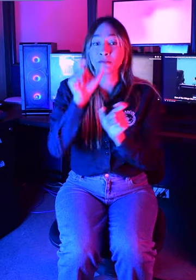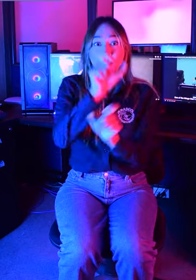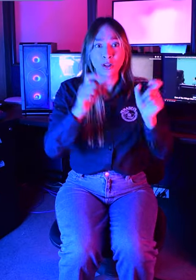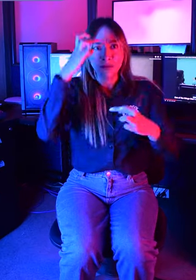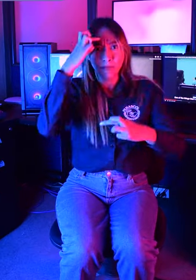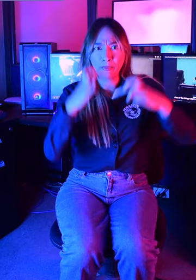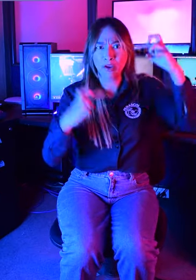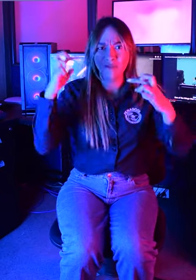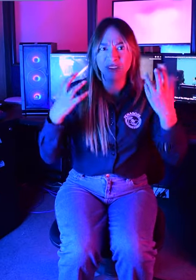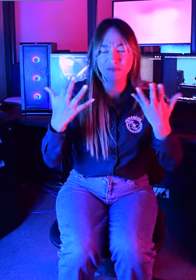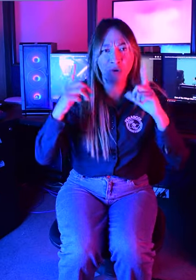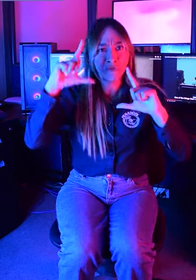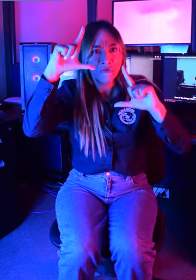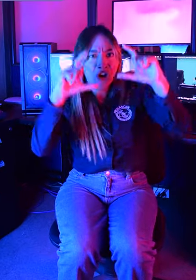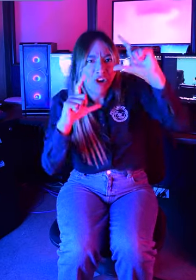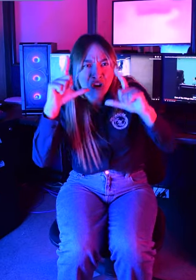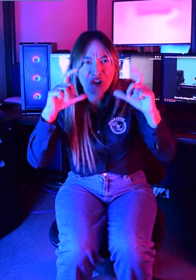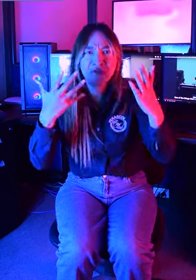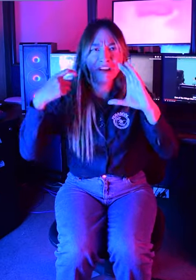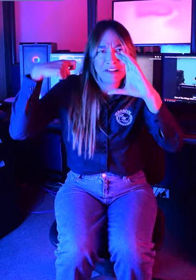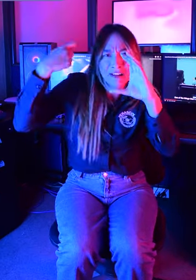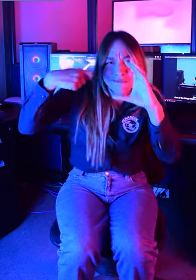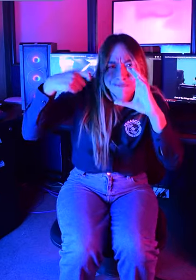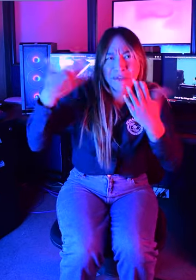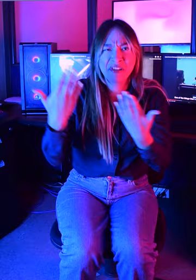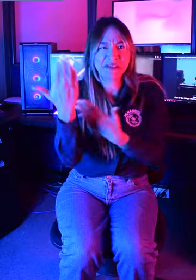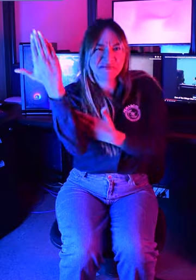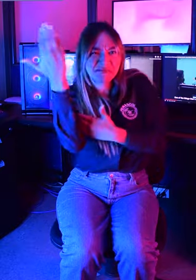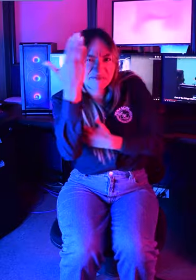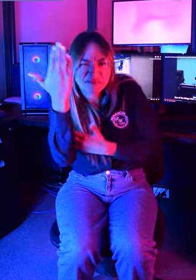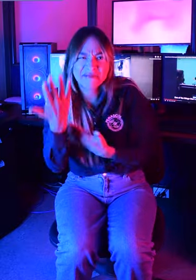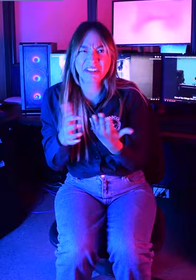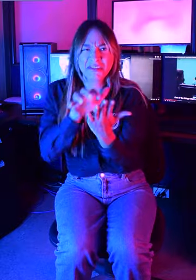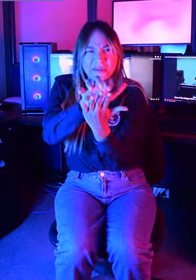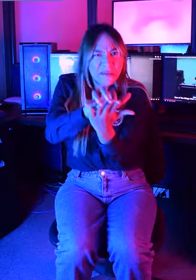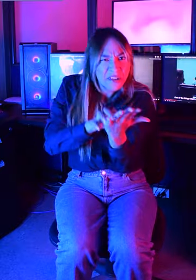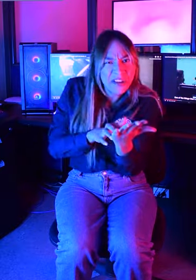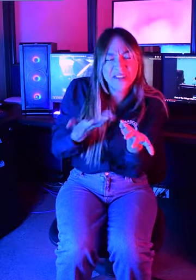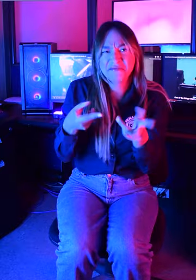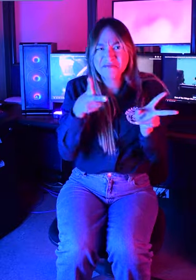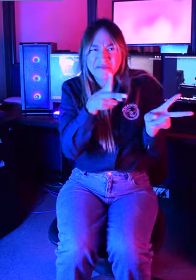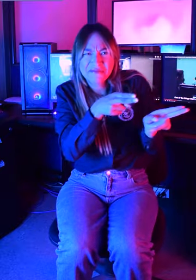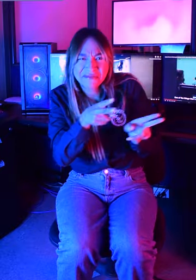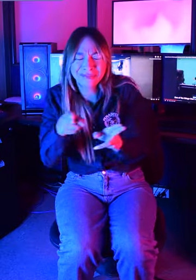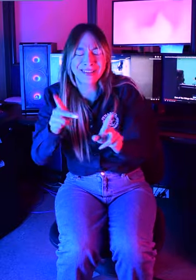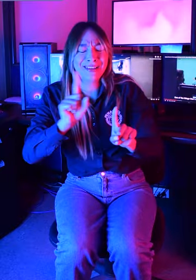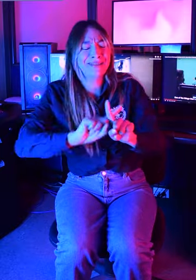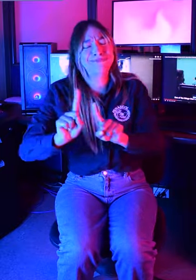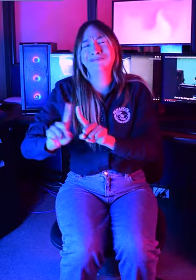Es un evento diseñado para promover encuentros entre los diferentes agentes del sector audiovisual.